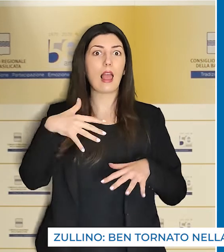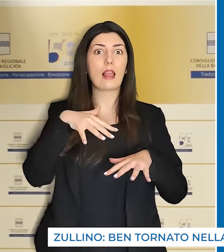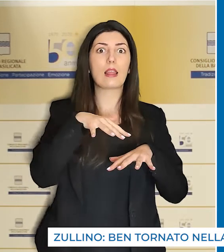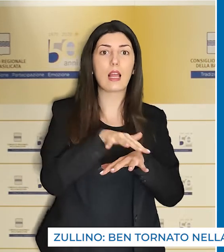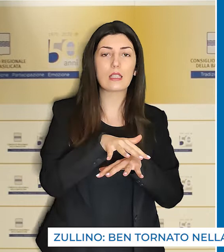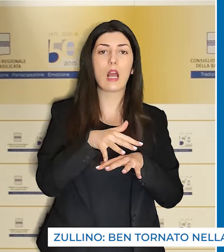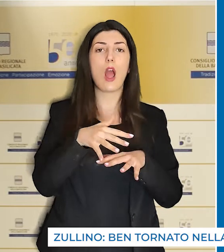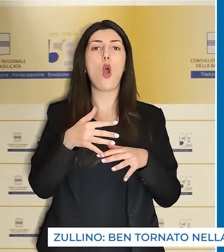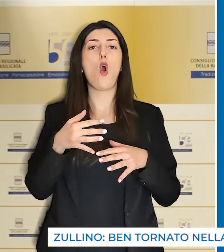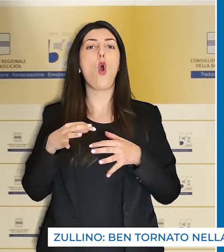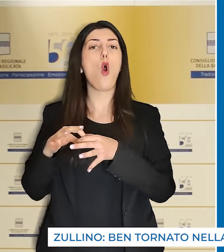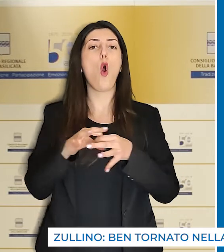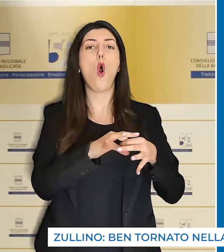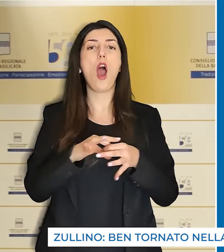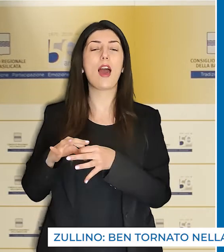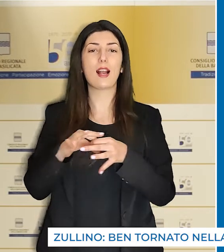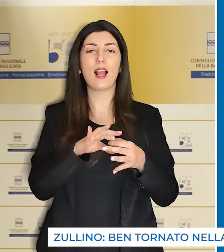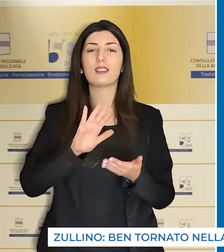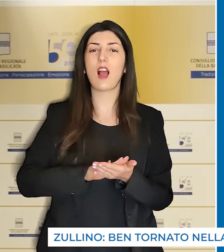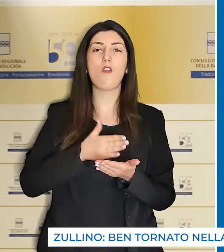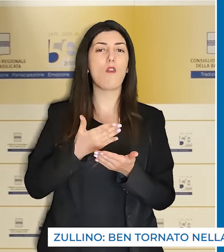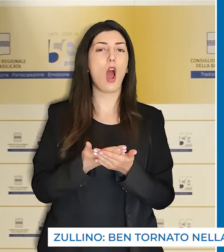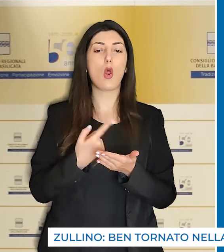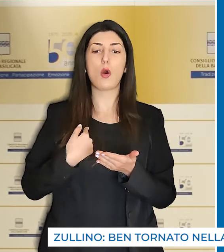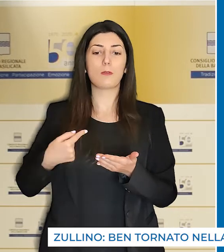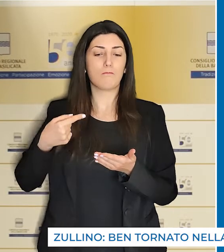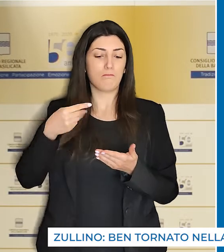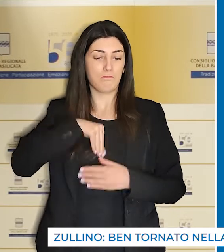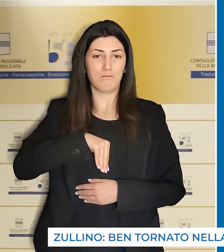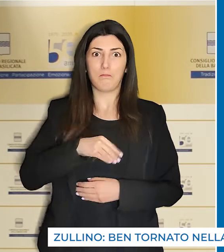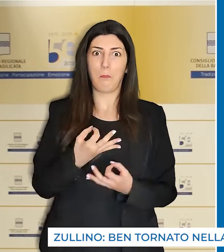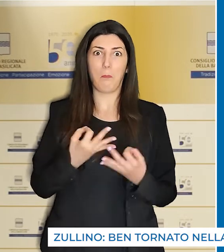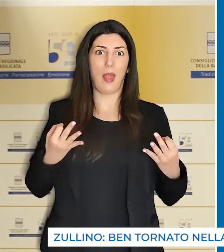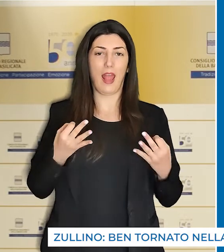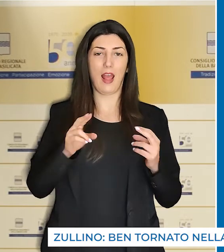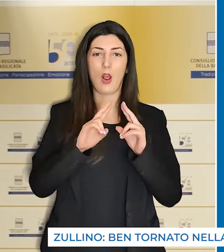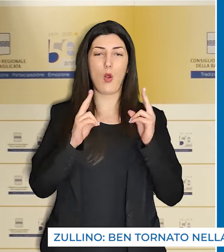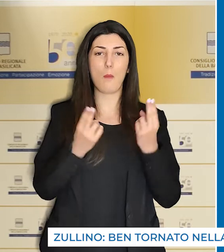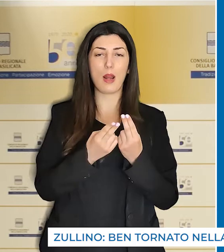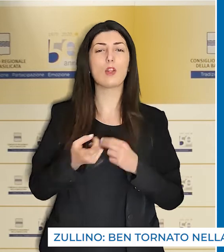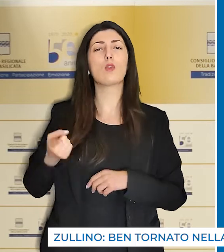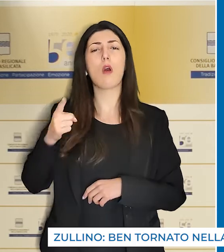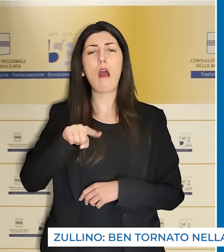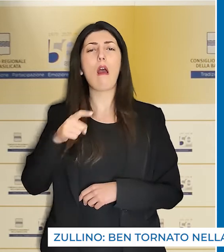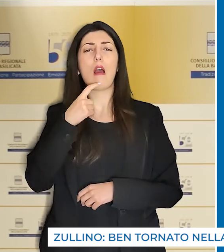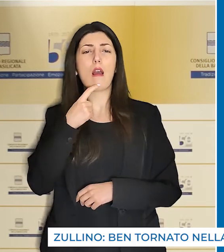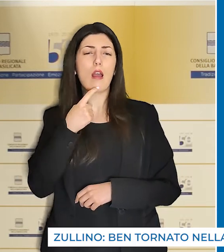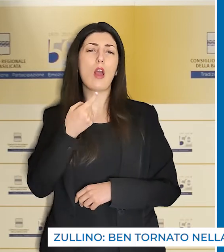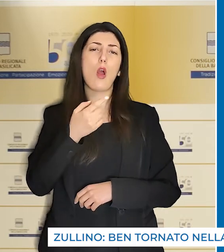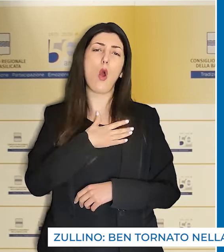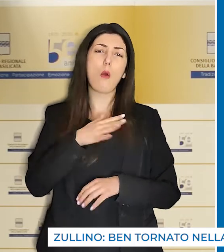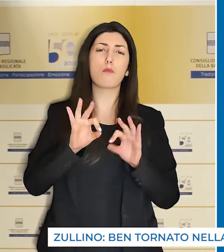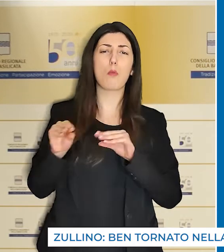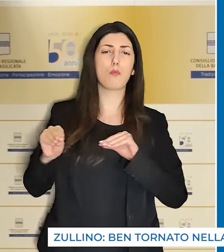della coerenza un valore in cui mi ritrovo appieno, anche a scapito delle proprie posizioni.